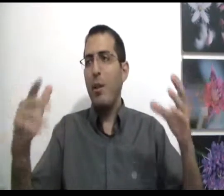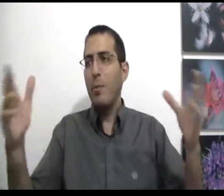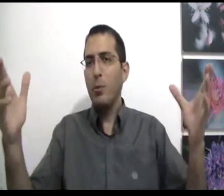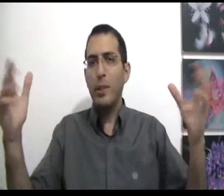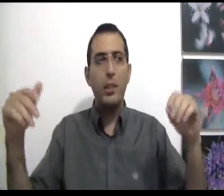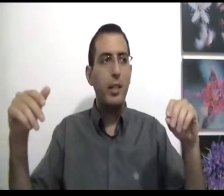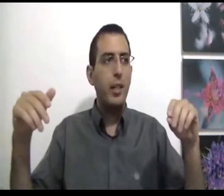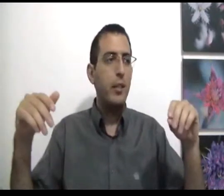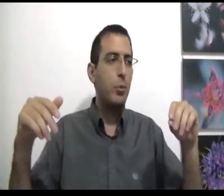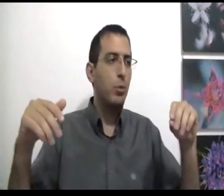או אלימות מה שנקרא אלימות.